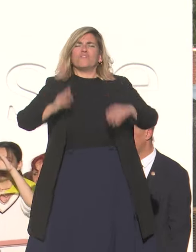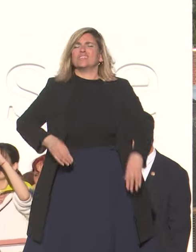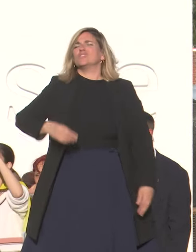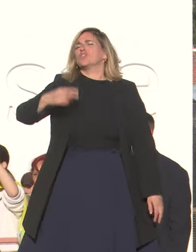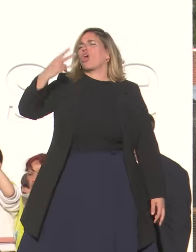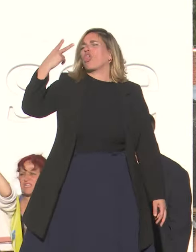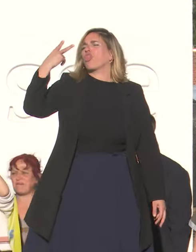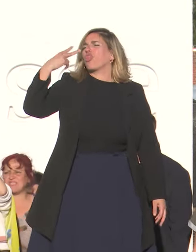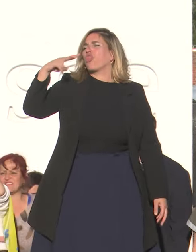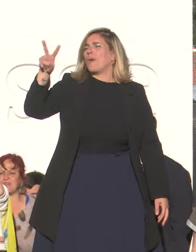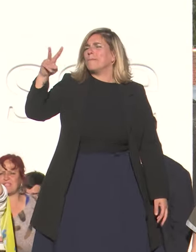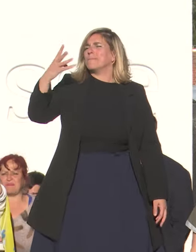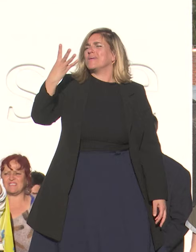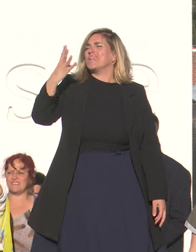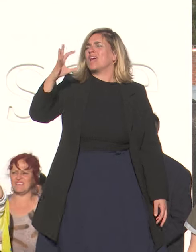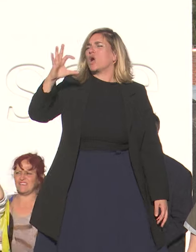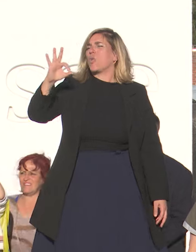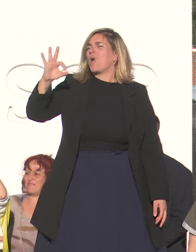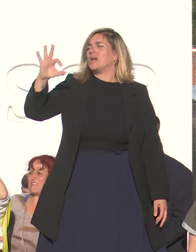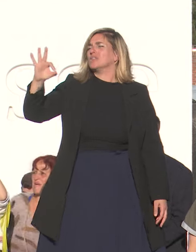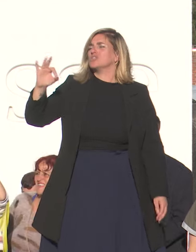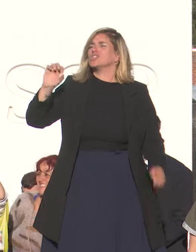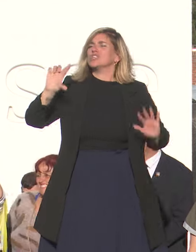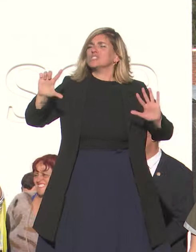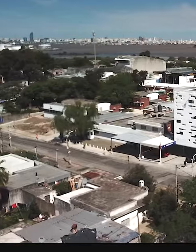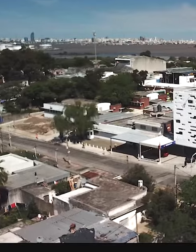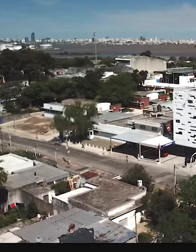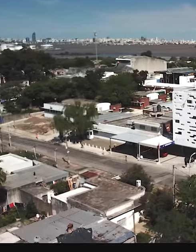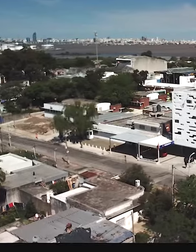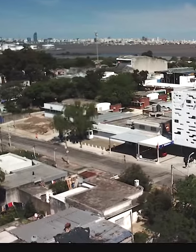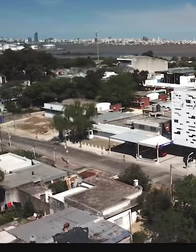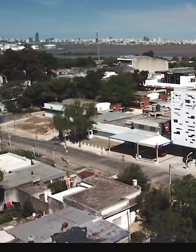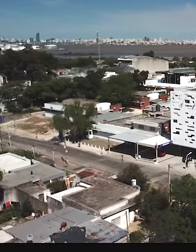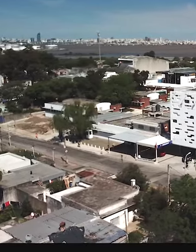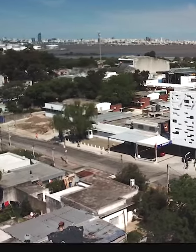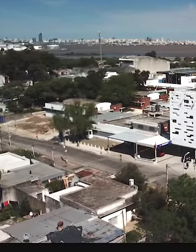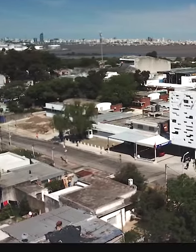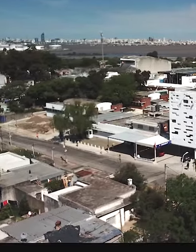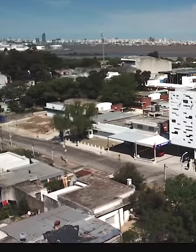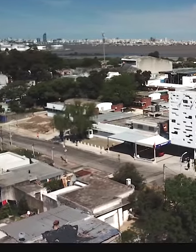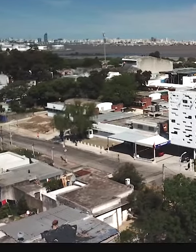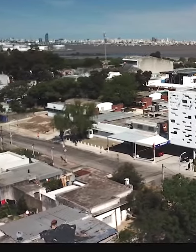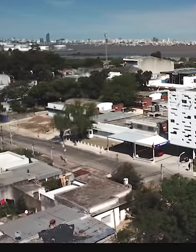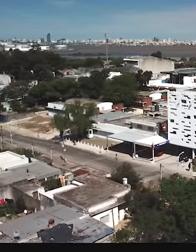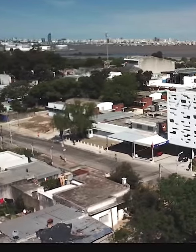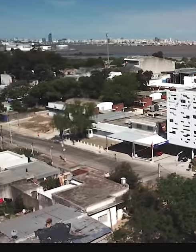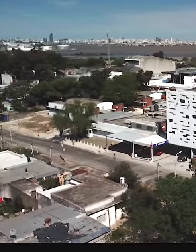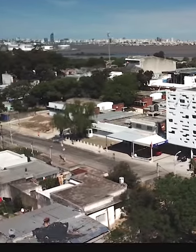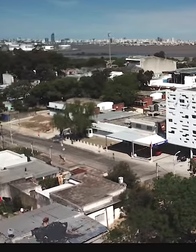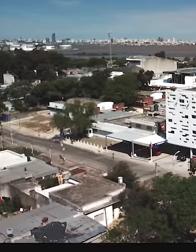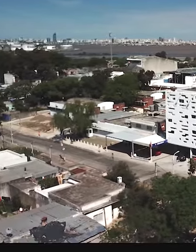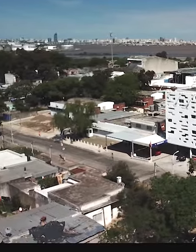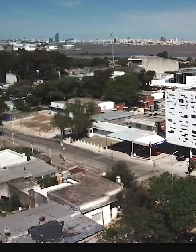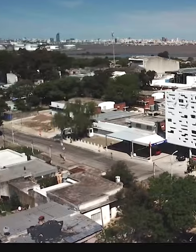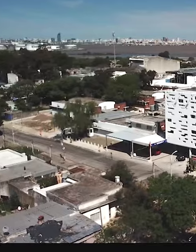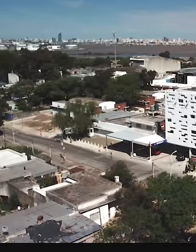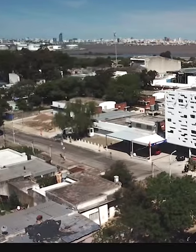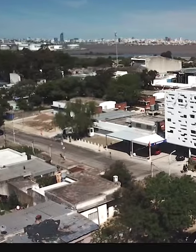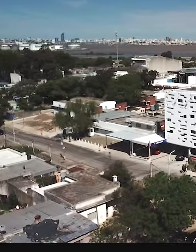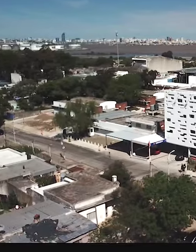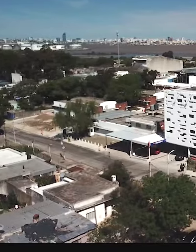.471 metros cuadrados de obra nueva, que está realizada